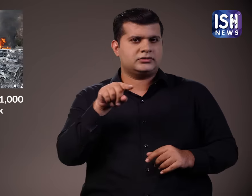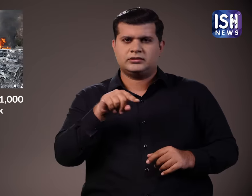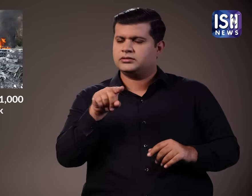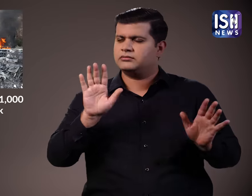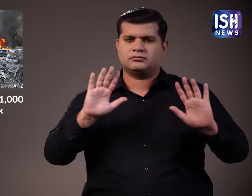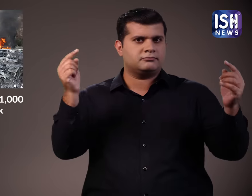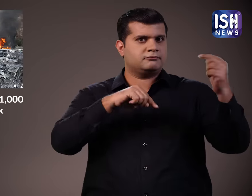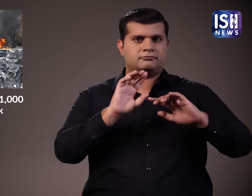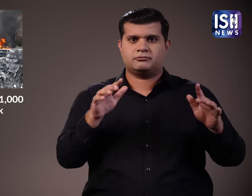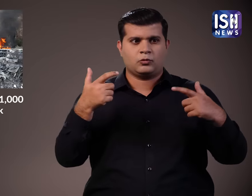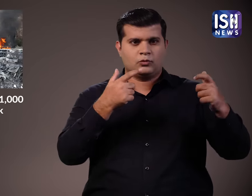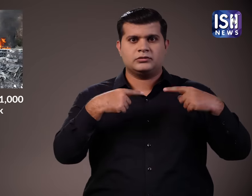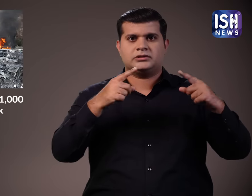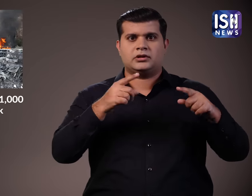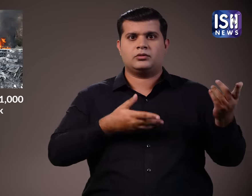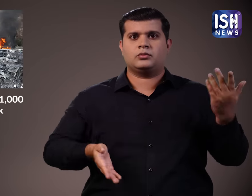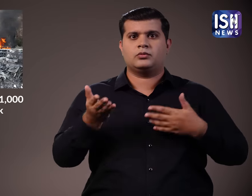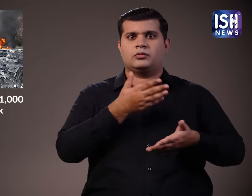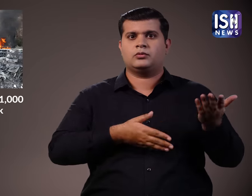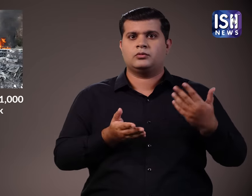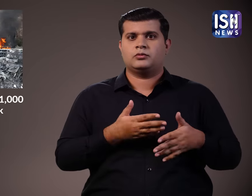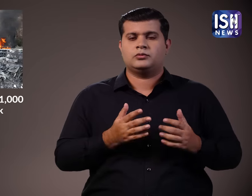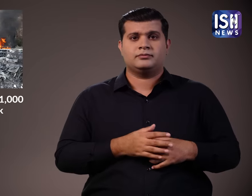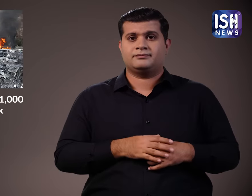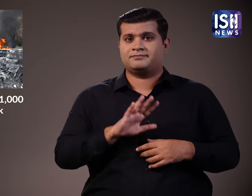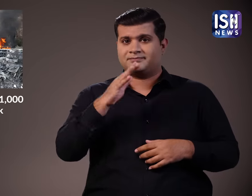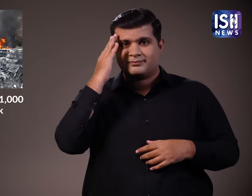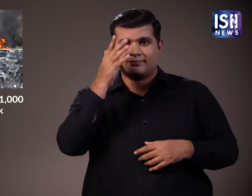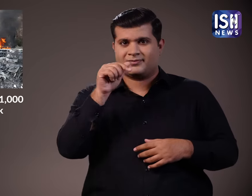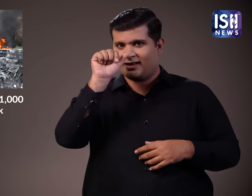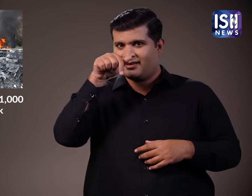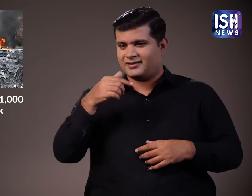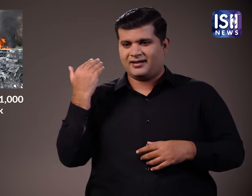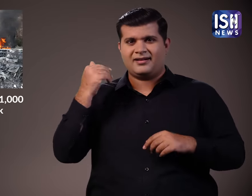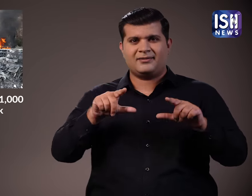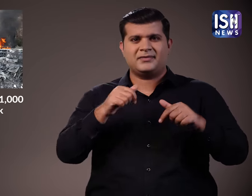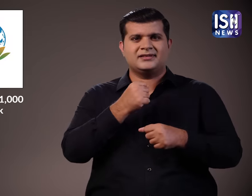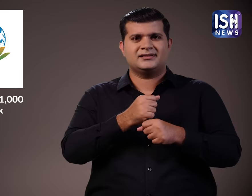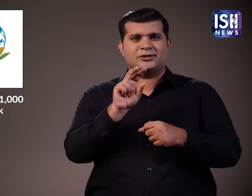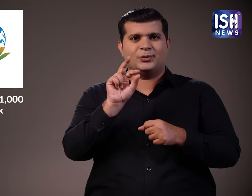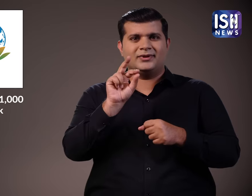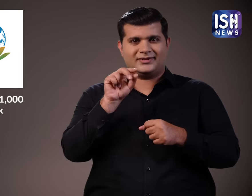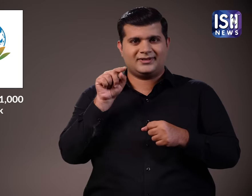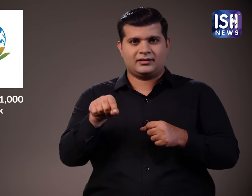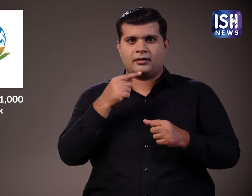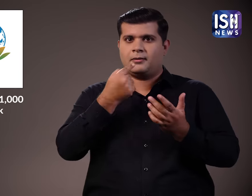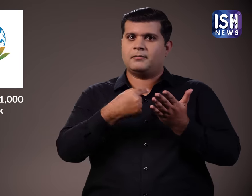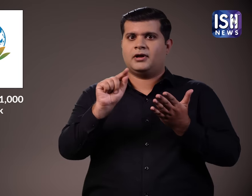यूद के बीच दुनिया भर की प्रमुक एलाइंजों ने इसराइल के लिए उडाने रद कर दी है हाल ही में G20 शिखर